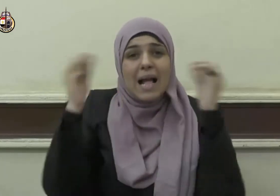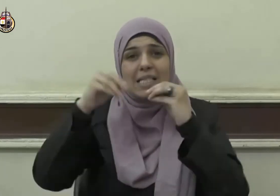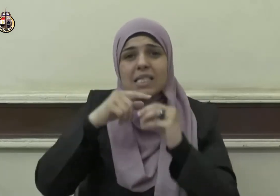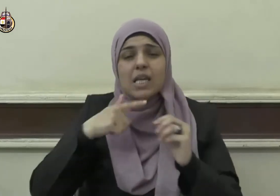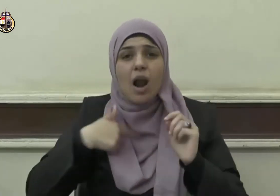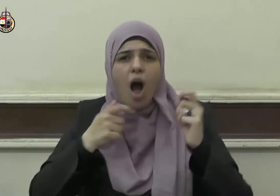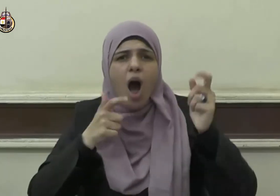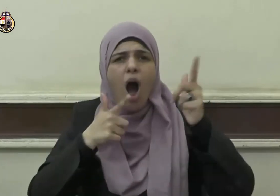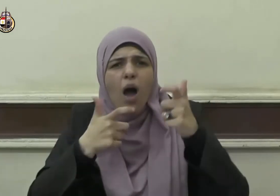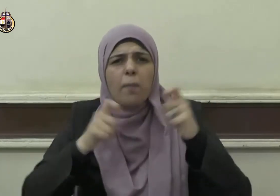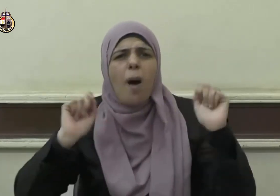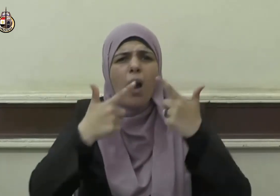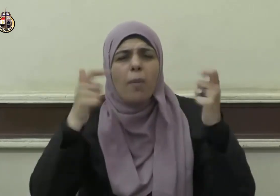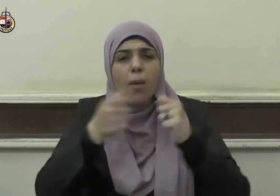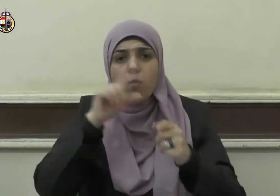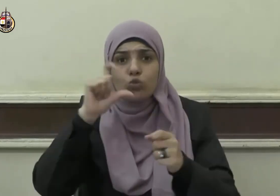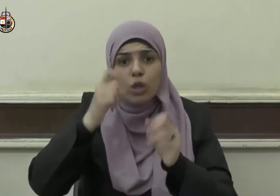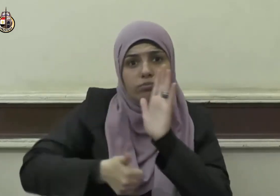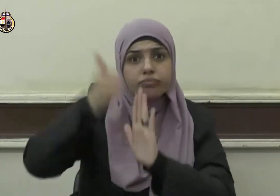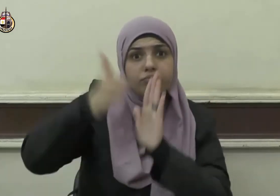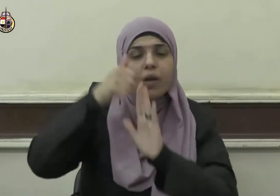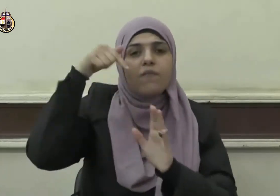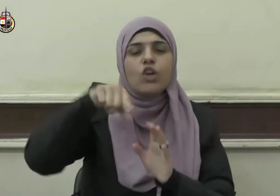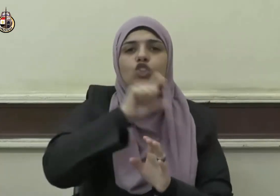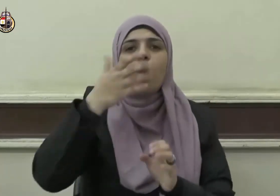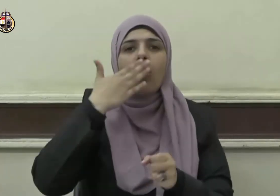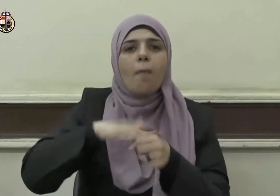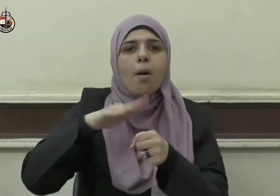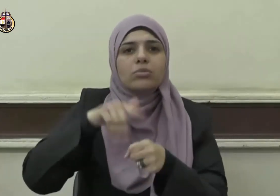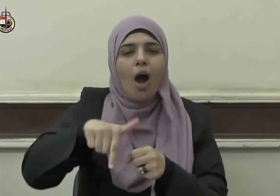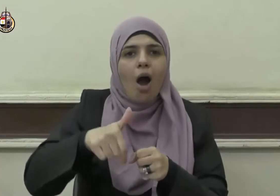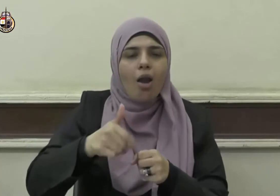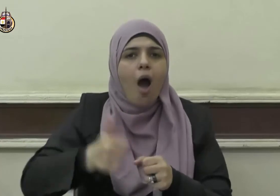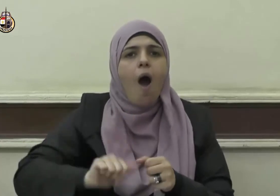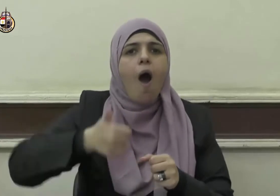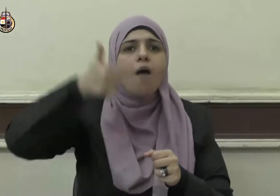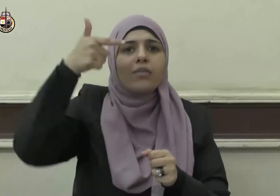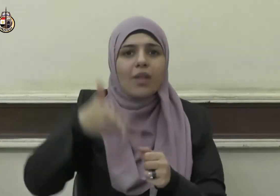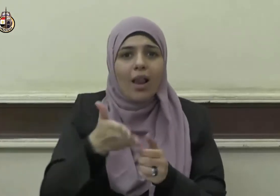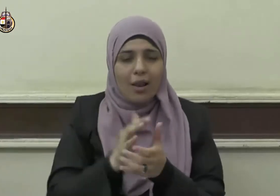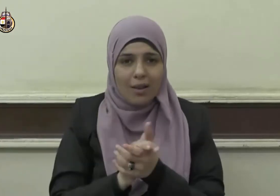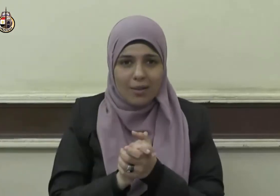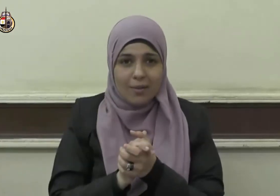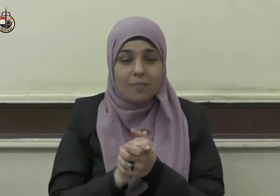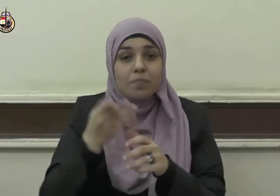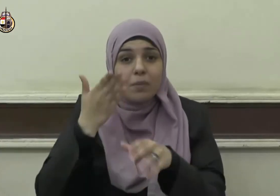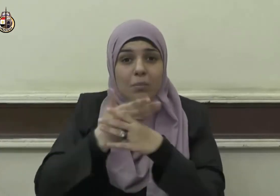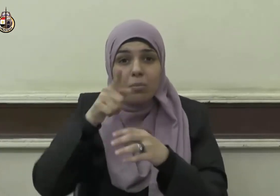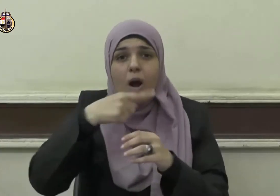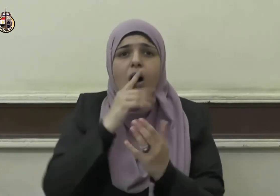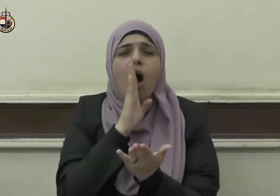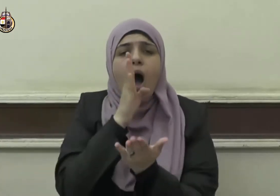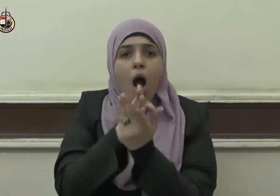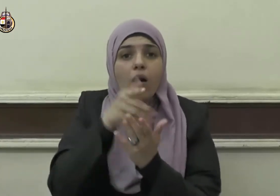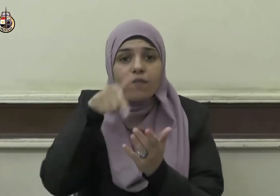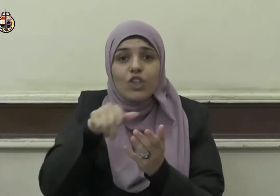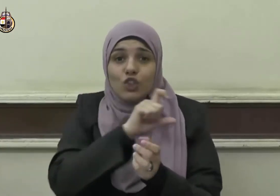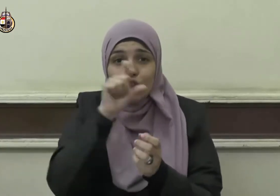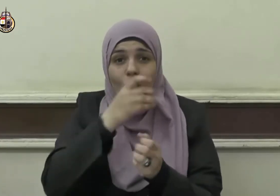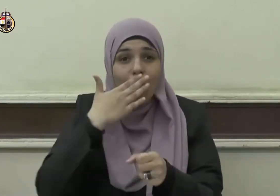المسلمين جاءت في هذا الشهر المبارك فهو بحق شهر